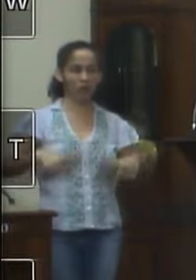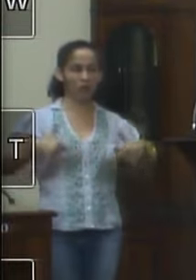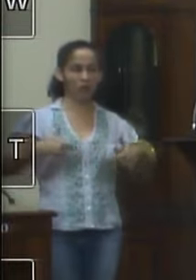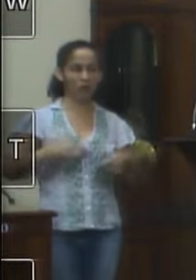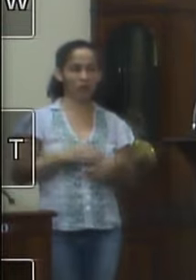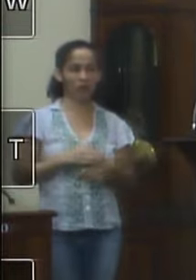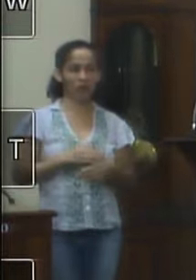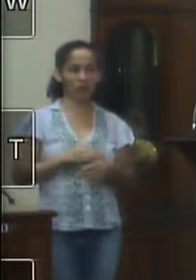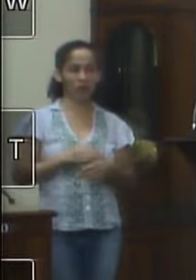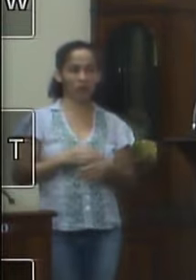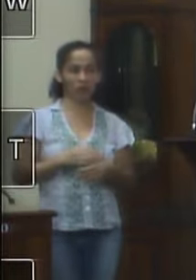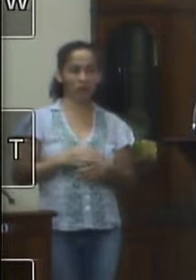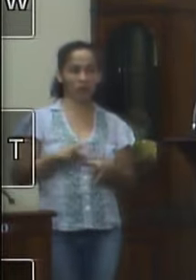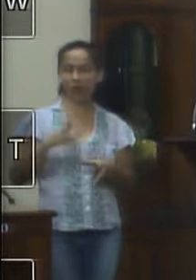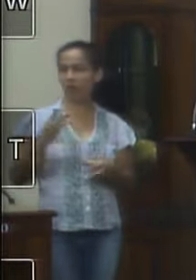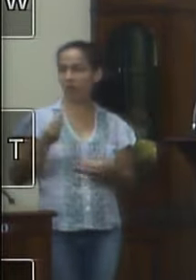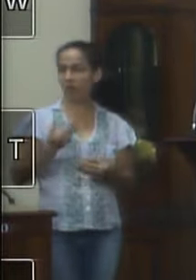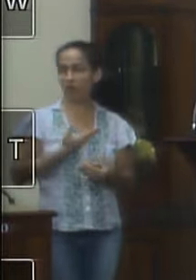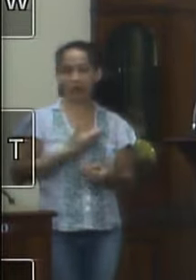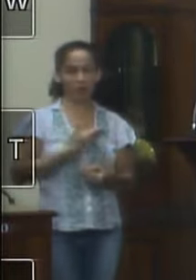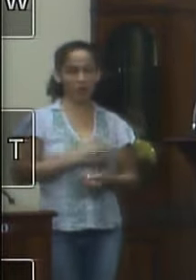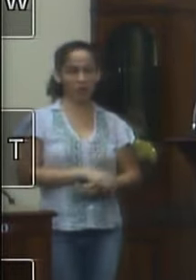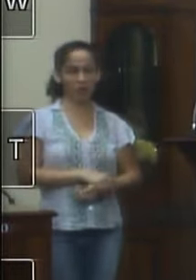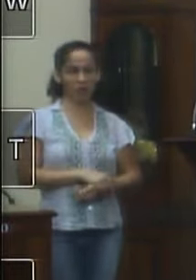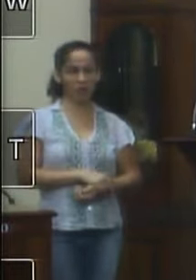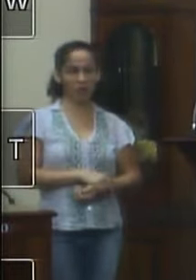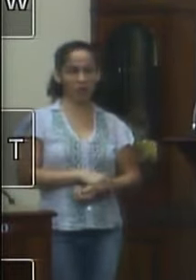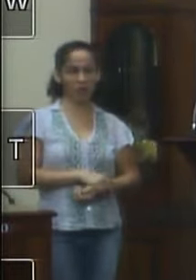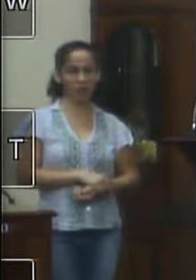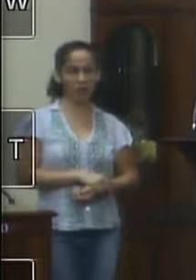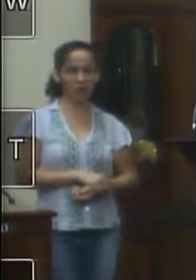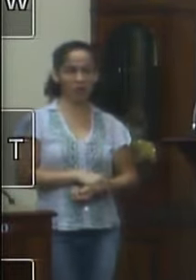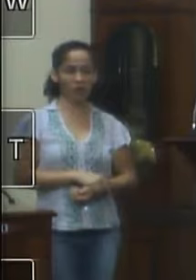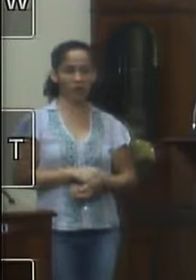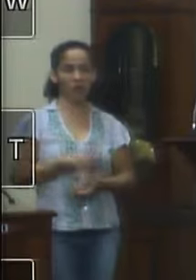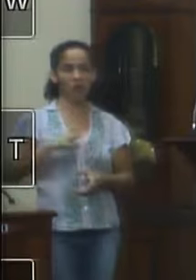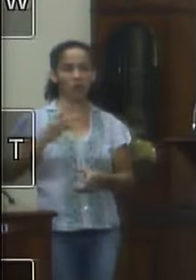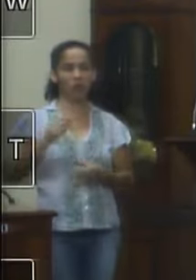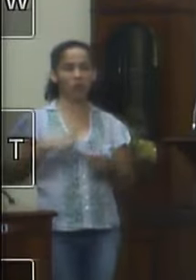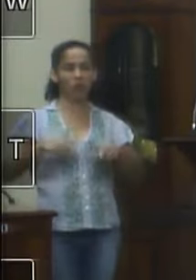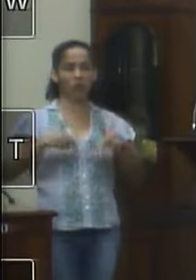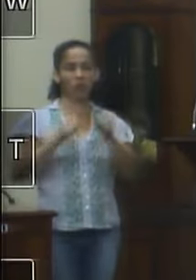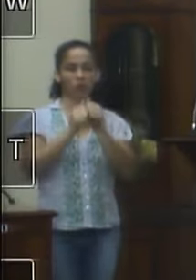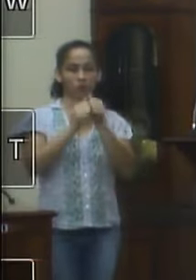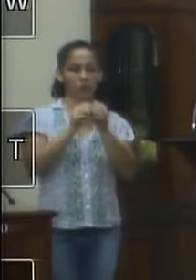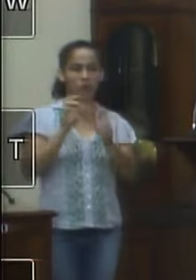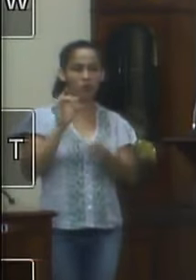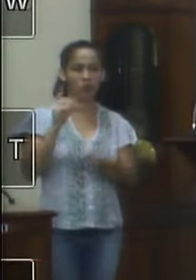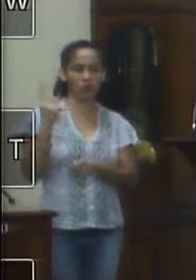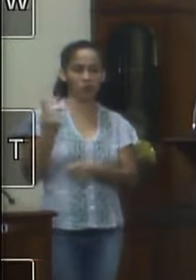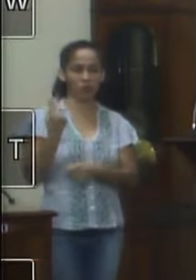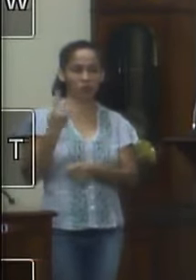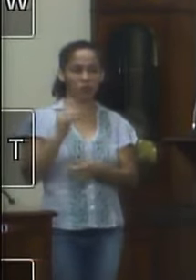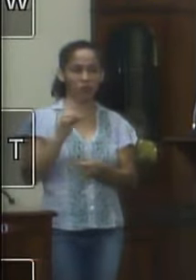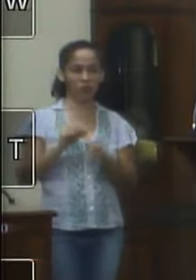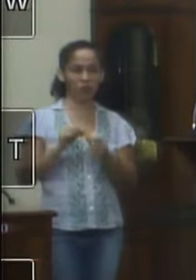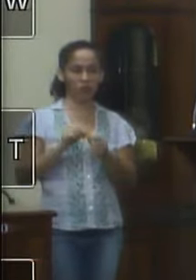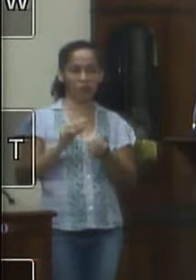redes sociais e todos os colegas né acho que aqui a gente não luta sozinho porque sozinho a gente não faz nada